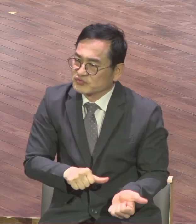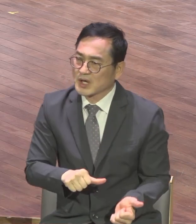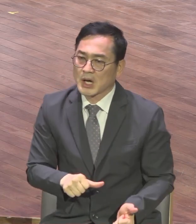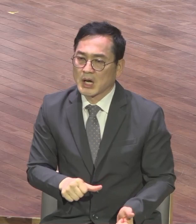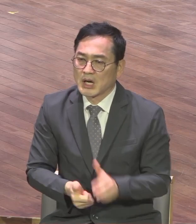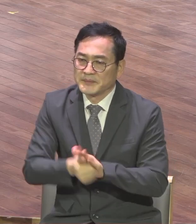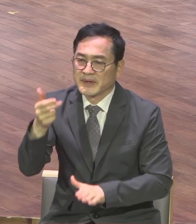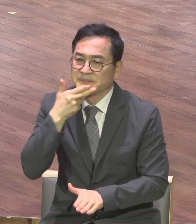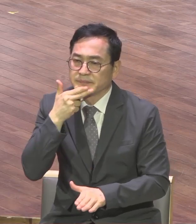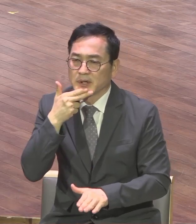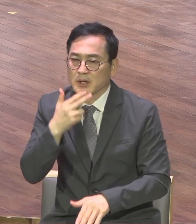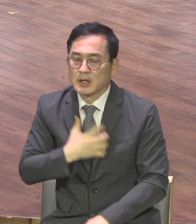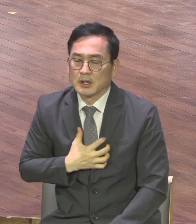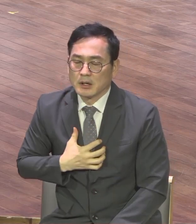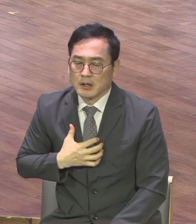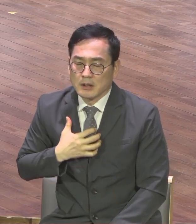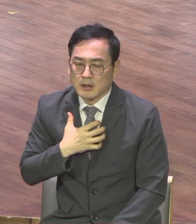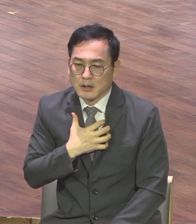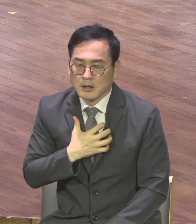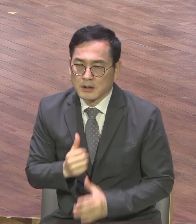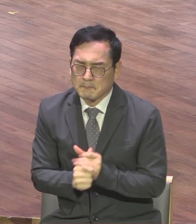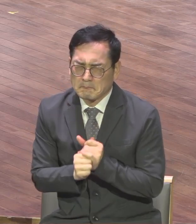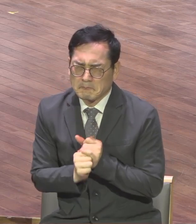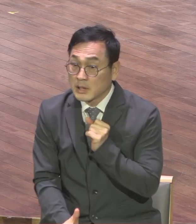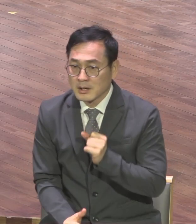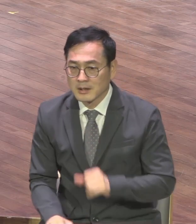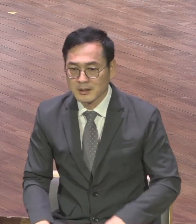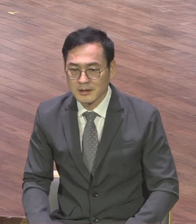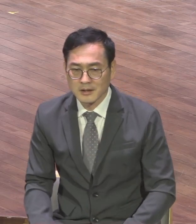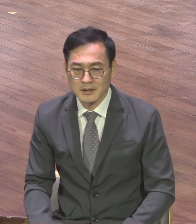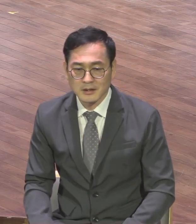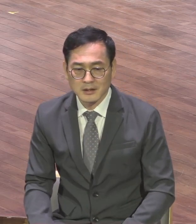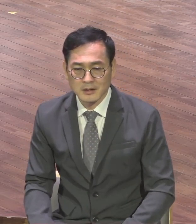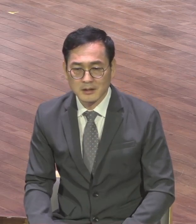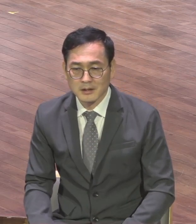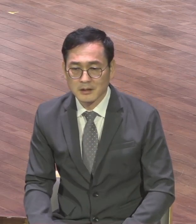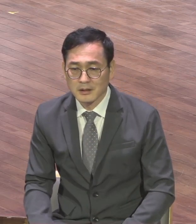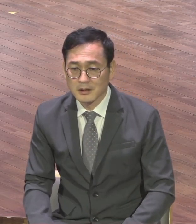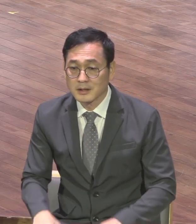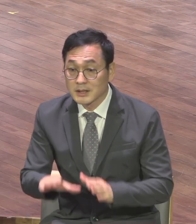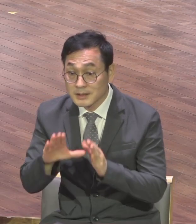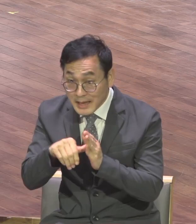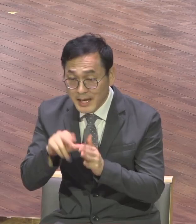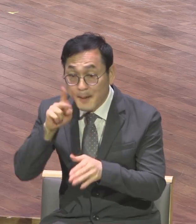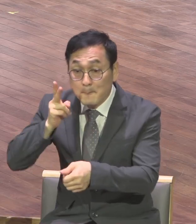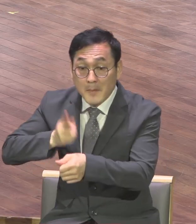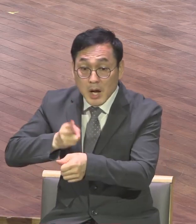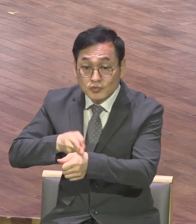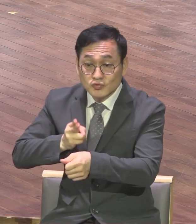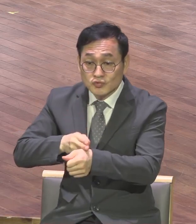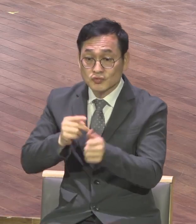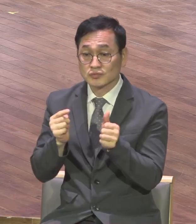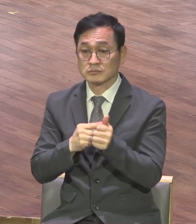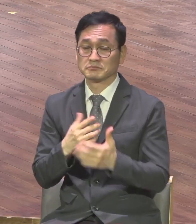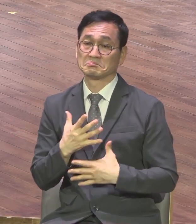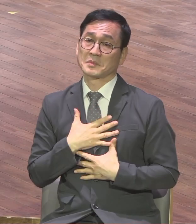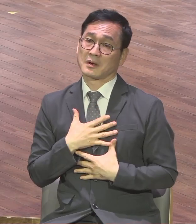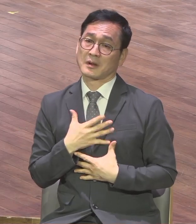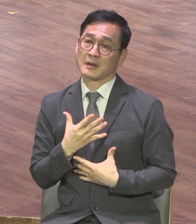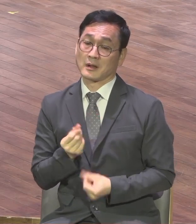상황에 빠진 것입니다 그런데 이런 절망 속에서도 유독 바울에게만 참 평안을 누리는